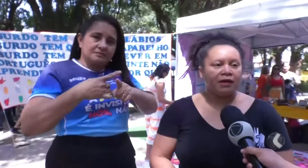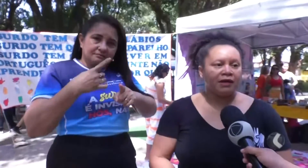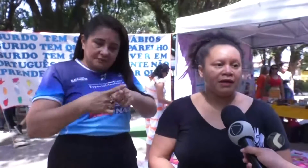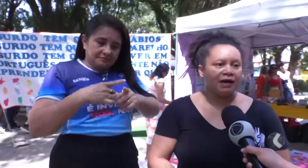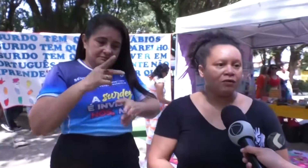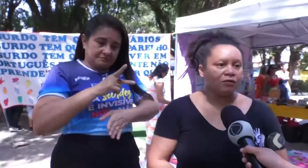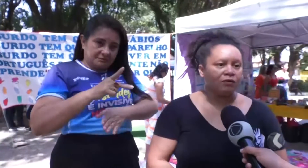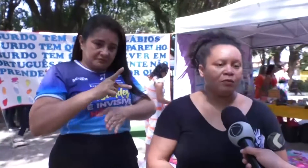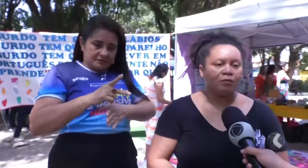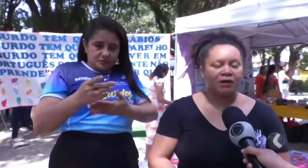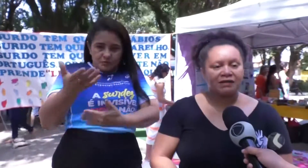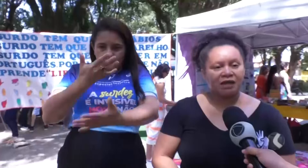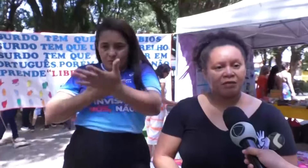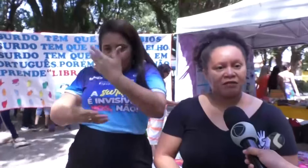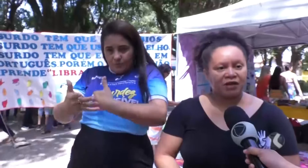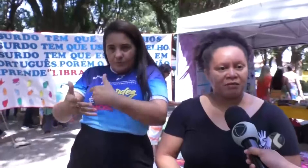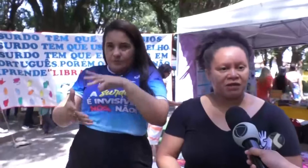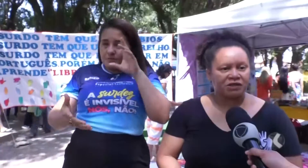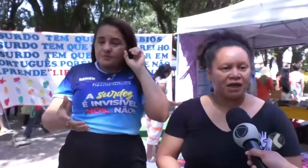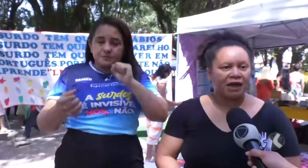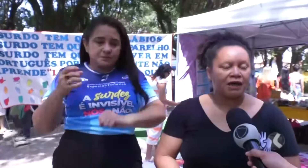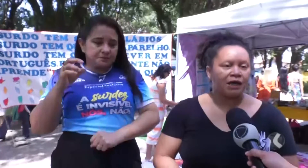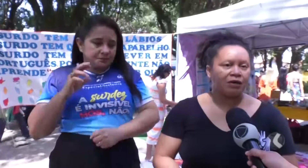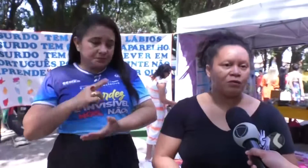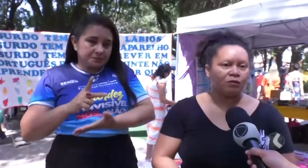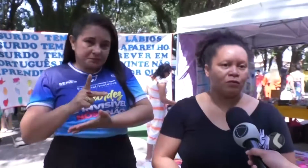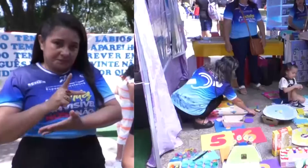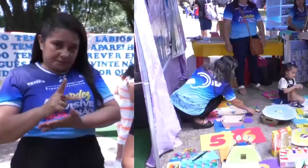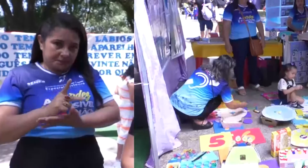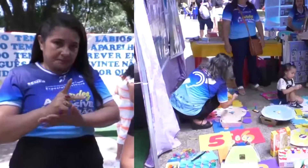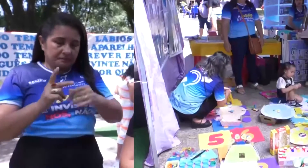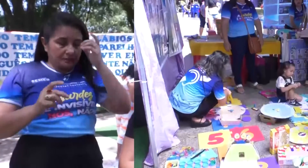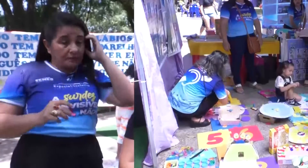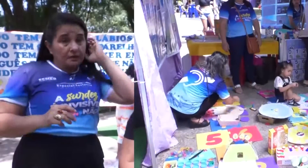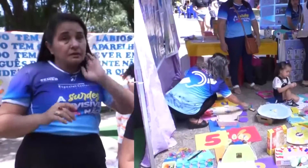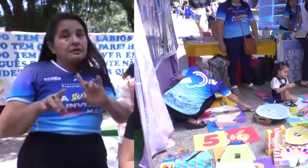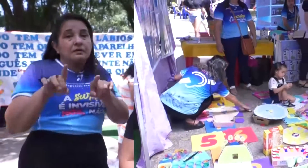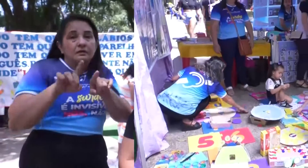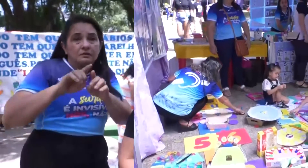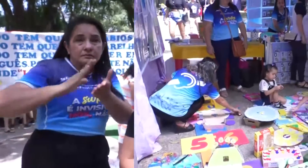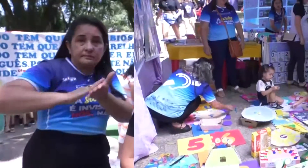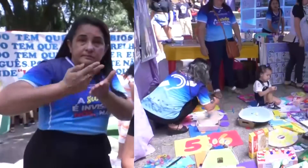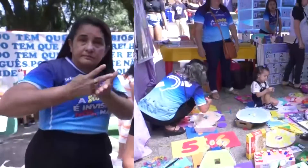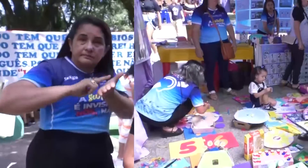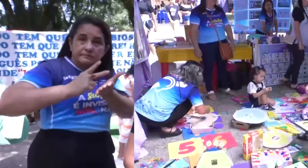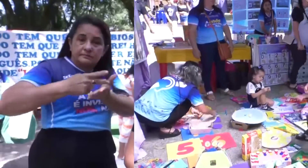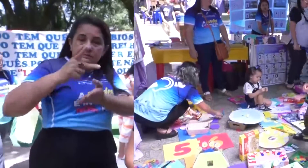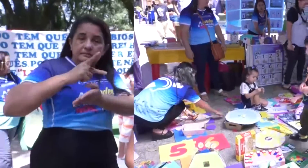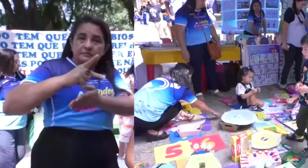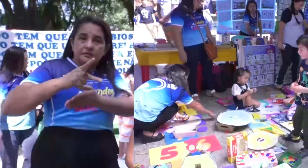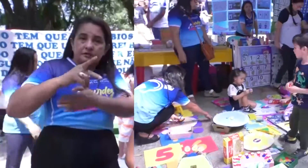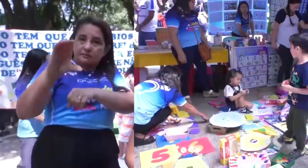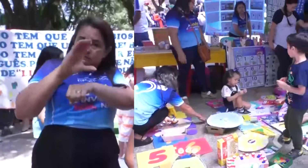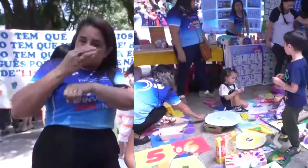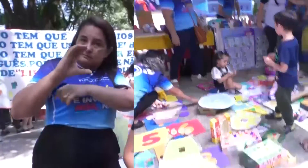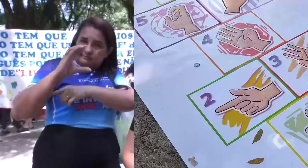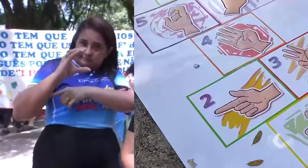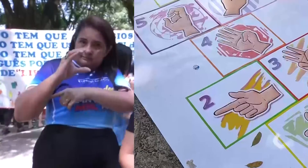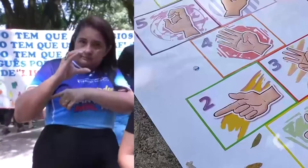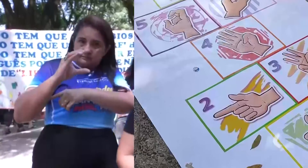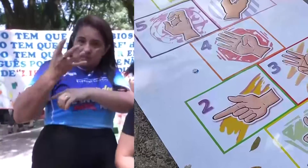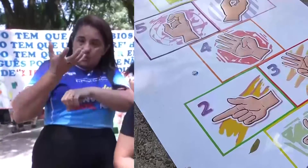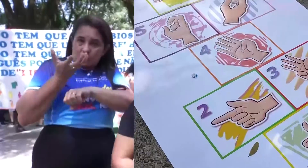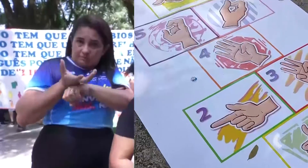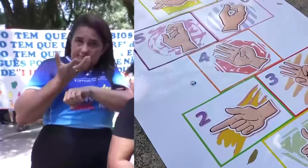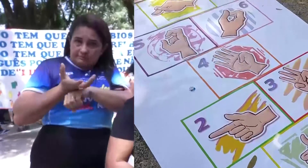e aluno. Por exemplo, ele vai mediar a interpretação do professor de ciências com o